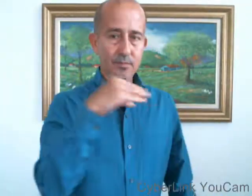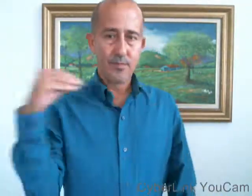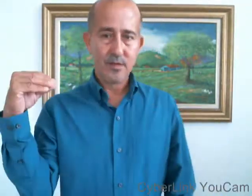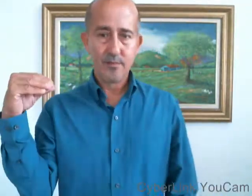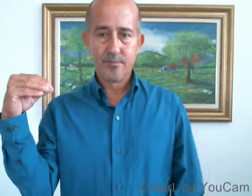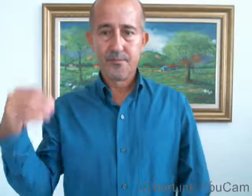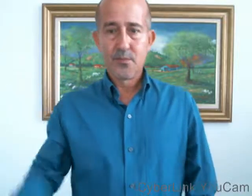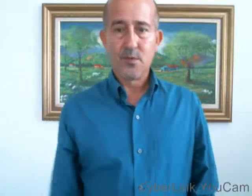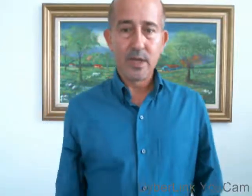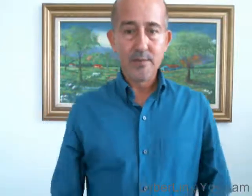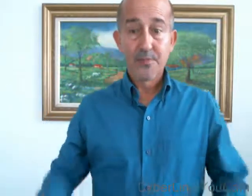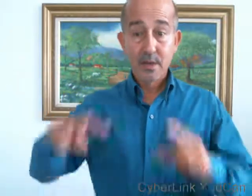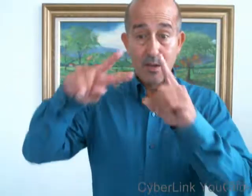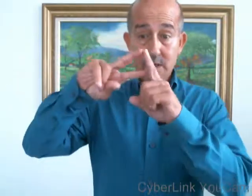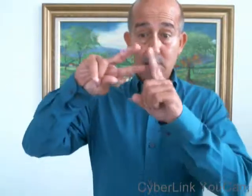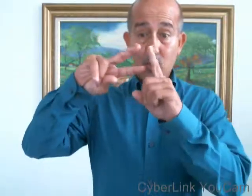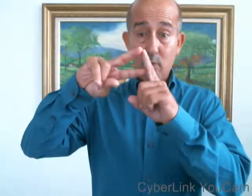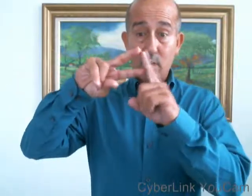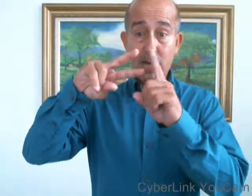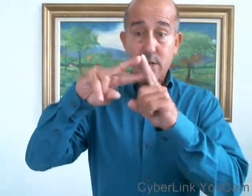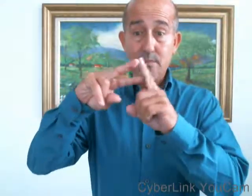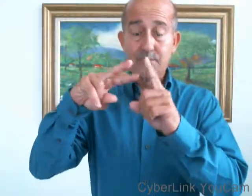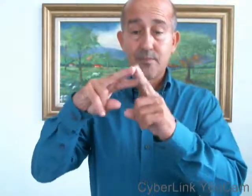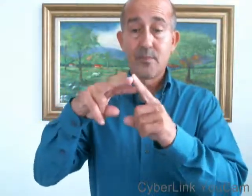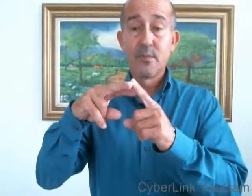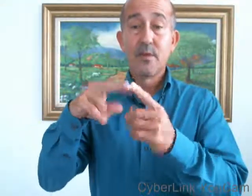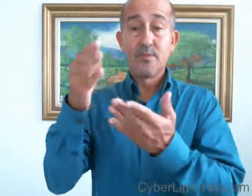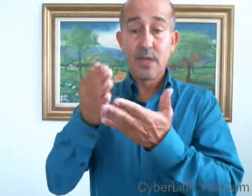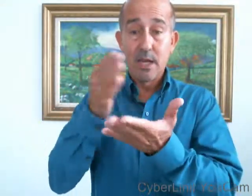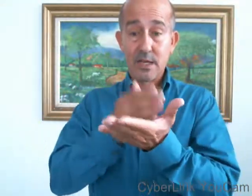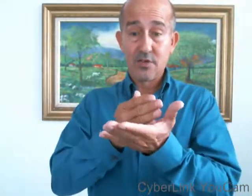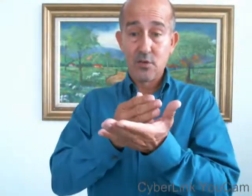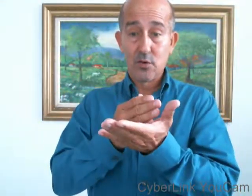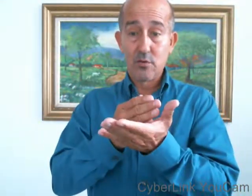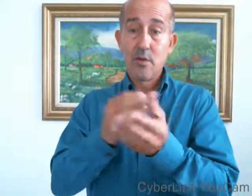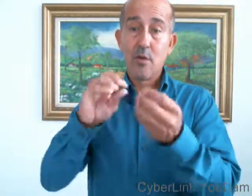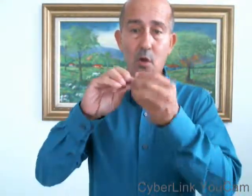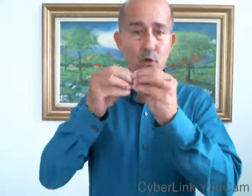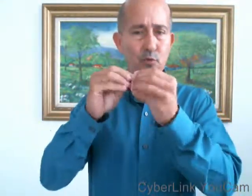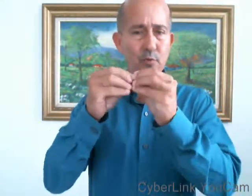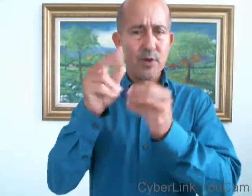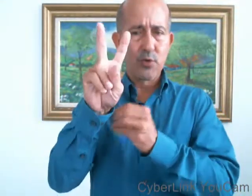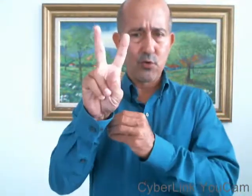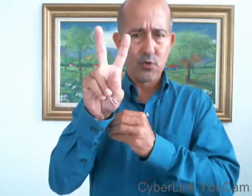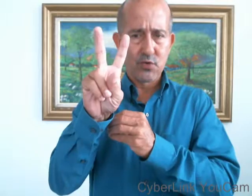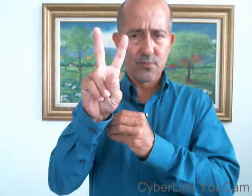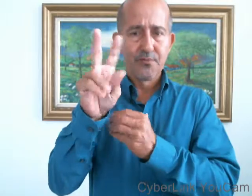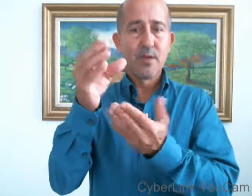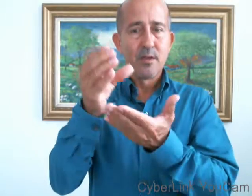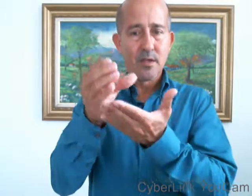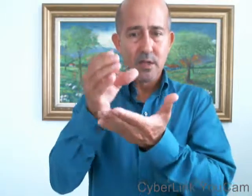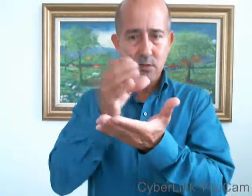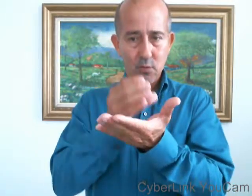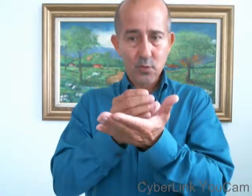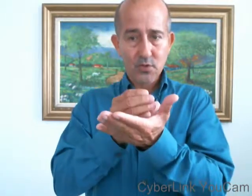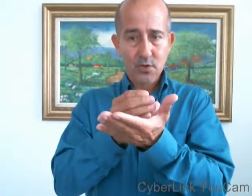¿Ok? Ese es el vocabulario de la lección número dos del curso